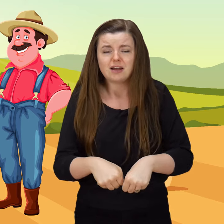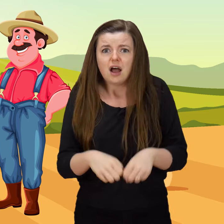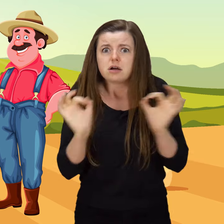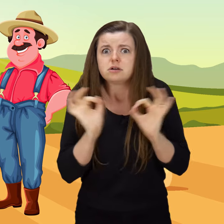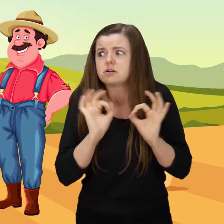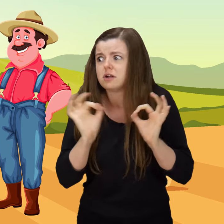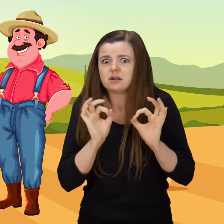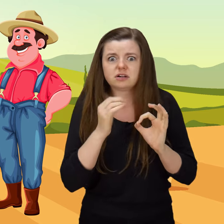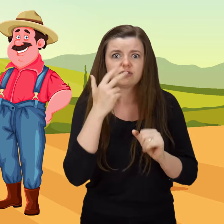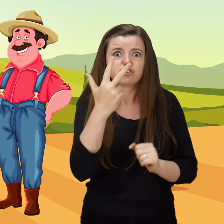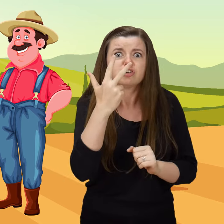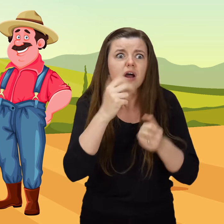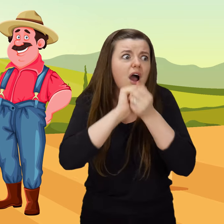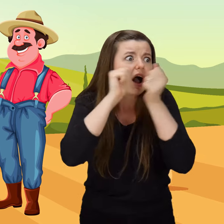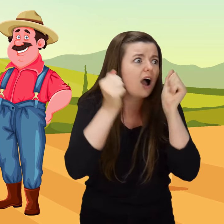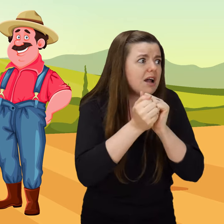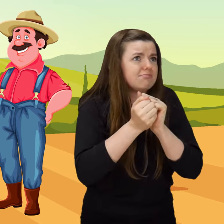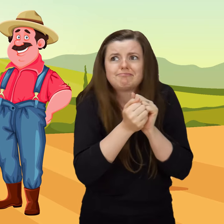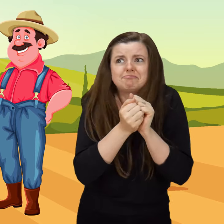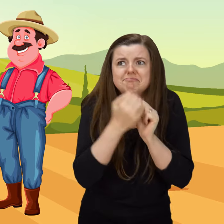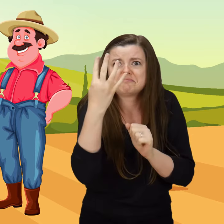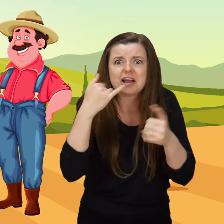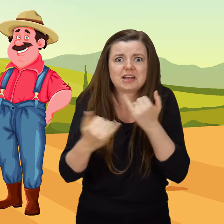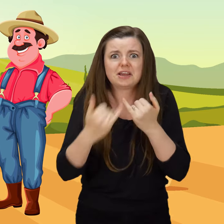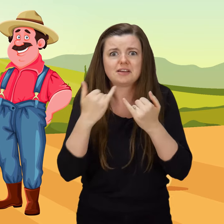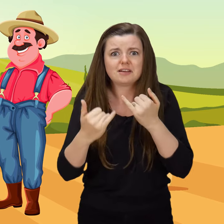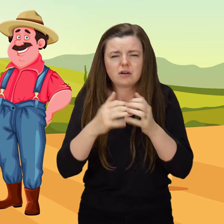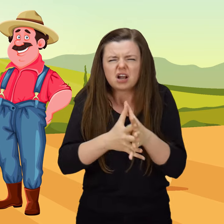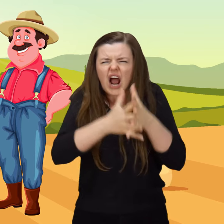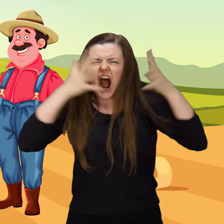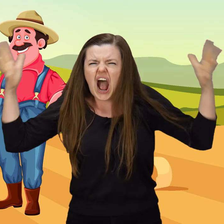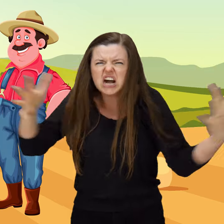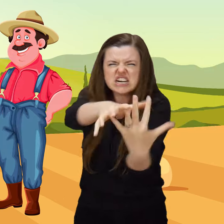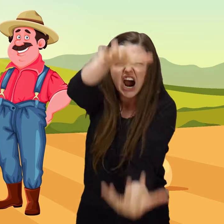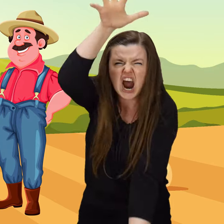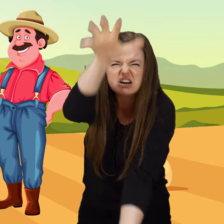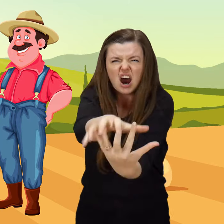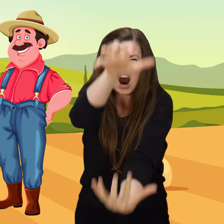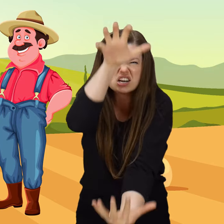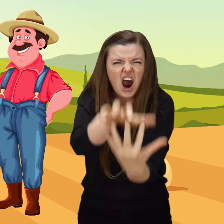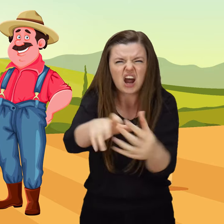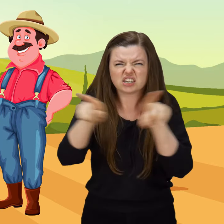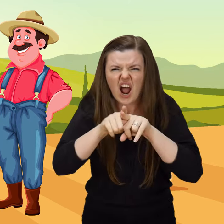straszne! Trzy czy cztery nogi! Paszczę taką przy tym